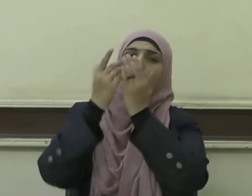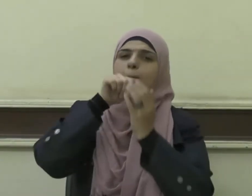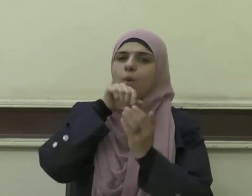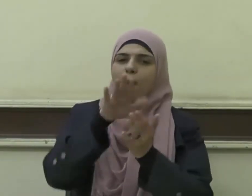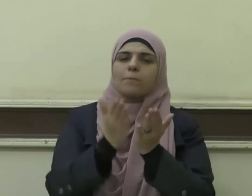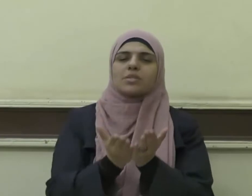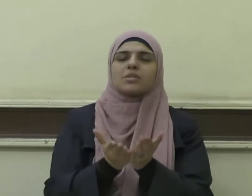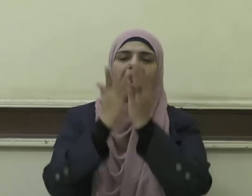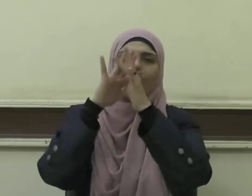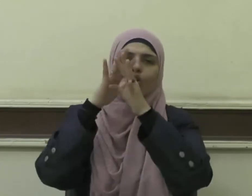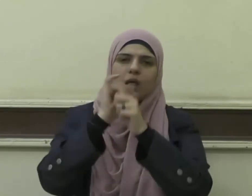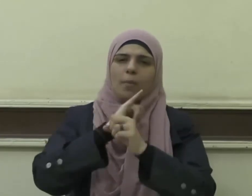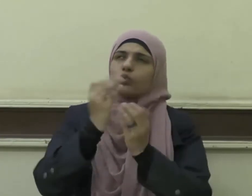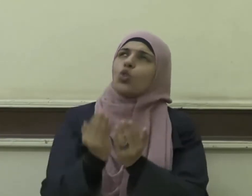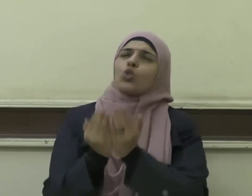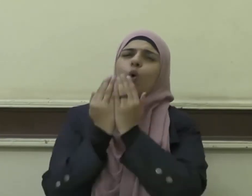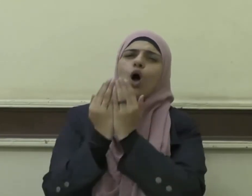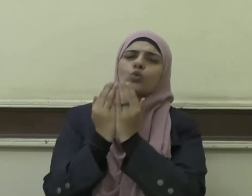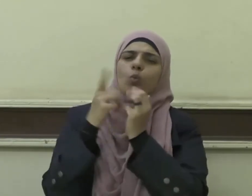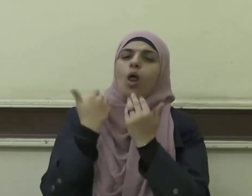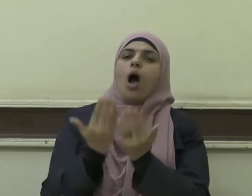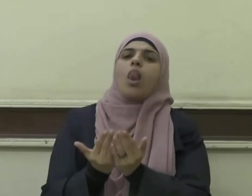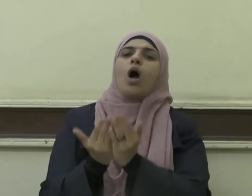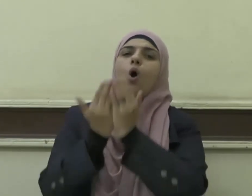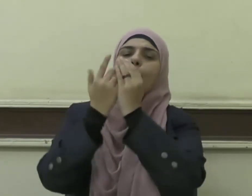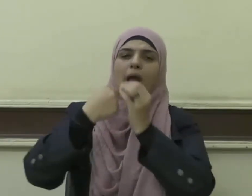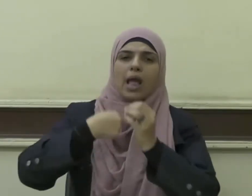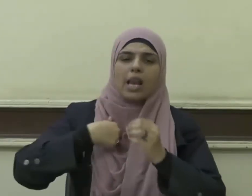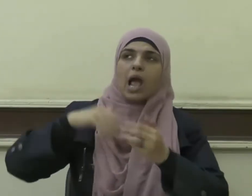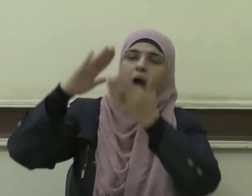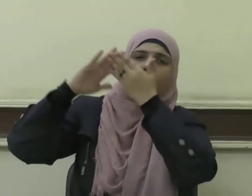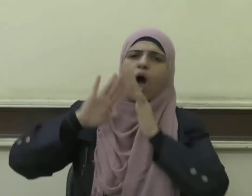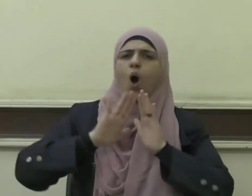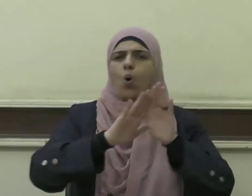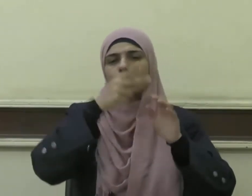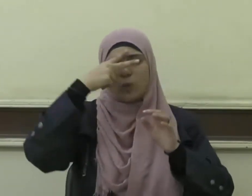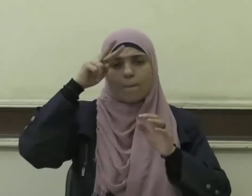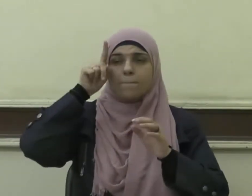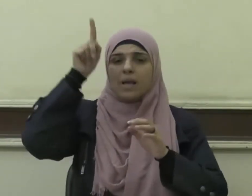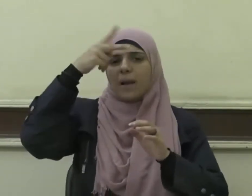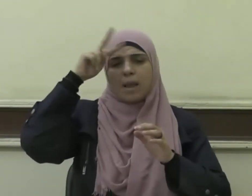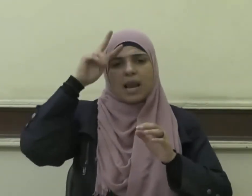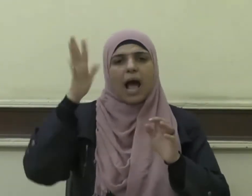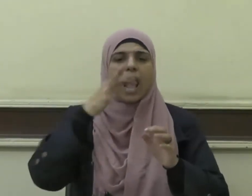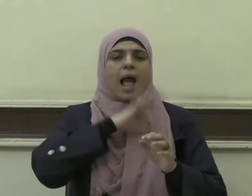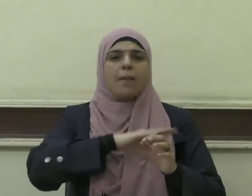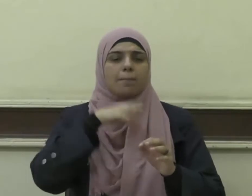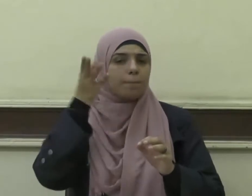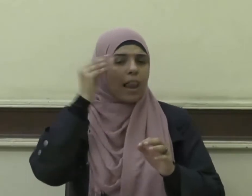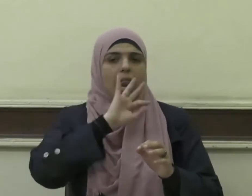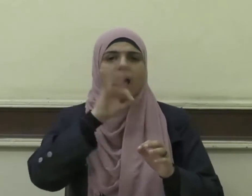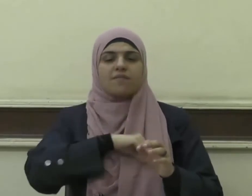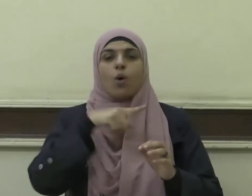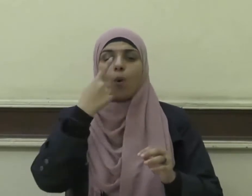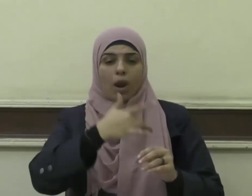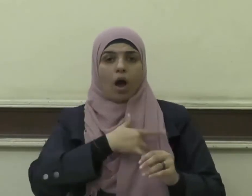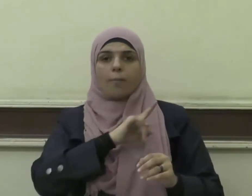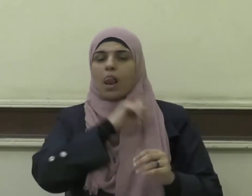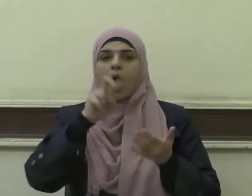عليه وسلم اللهم إني أعوذ بك من علم لا ينفع ومن قلب لا يخشع ومن